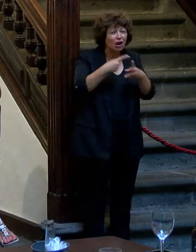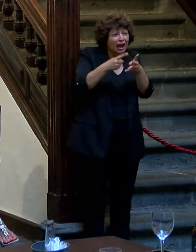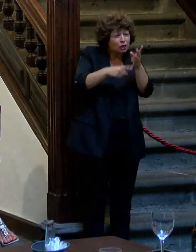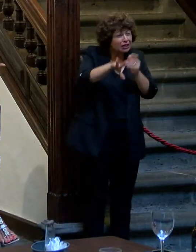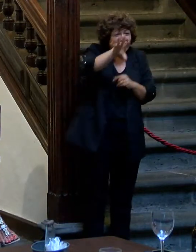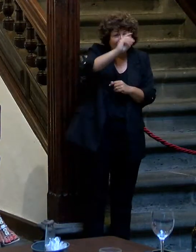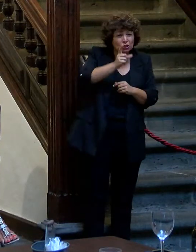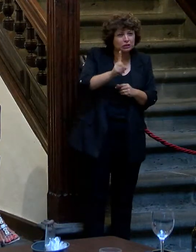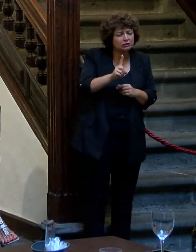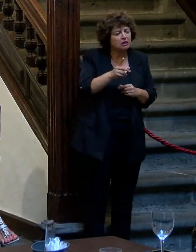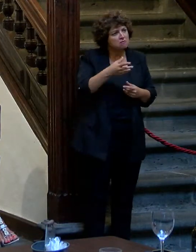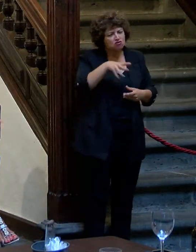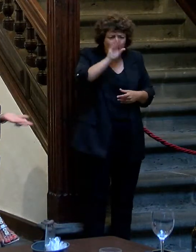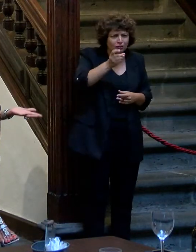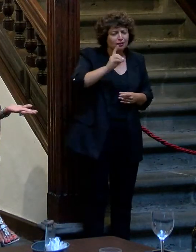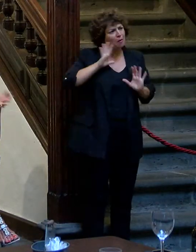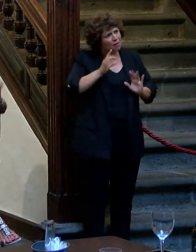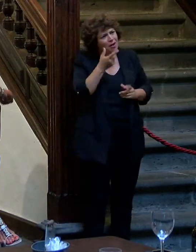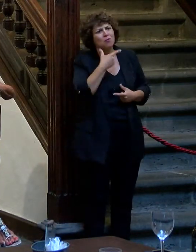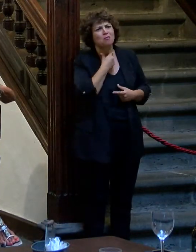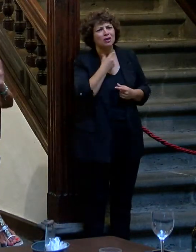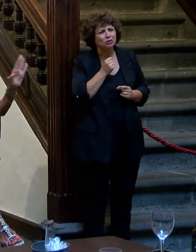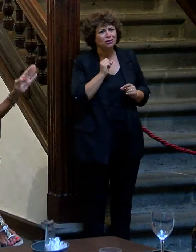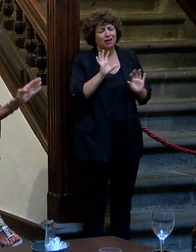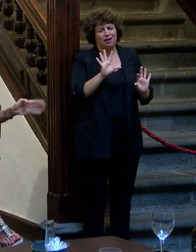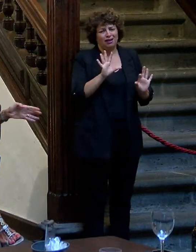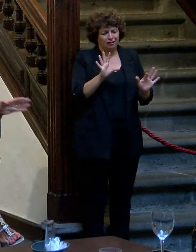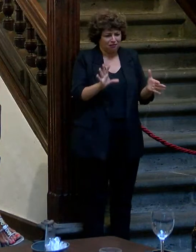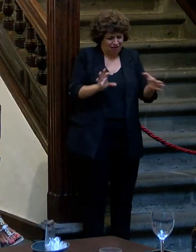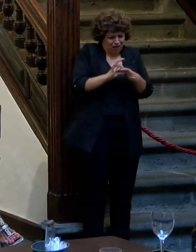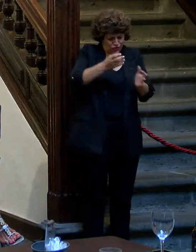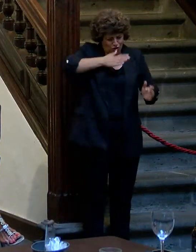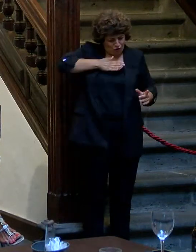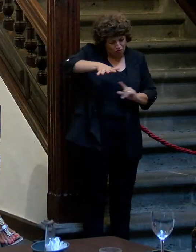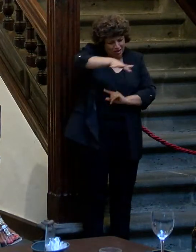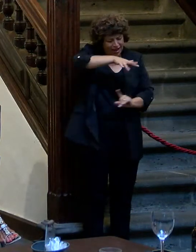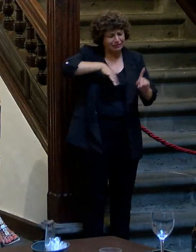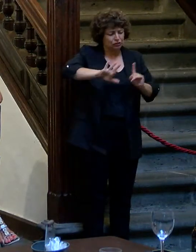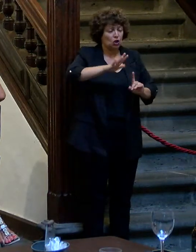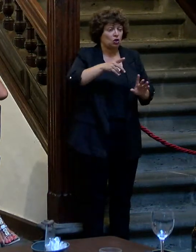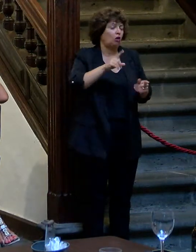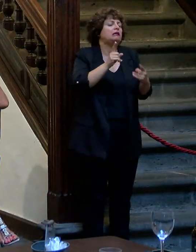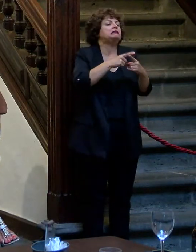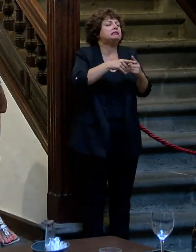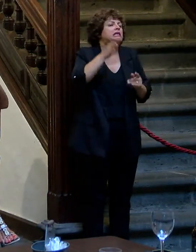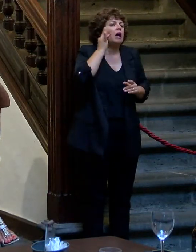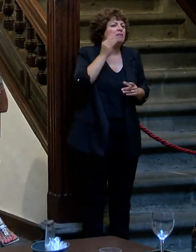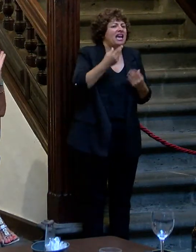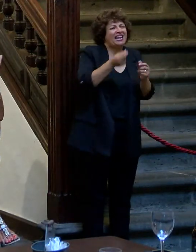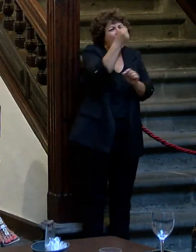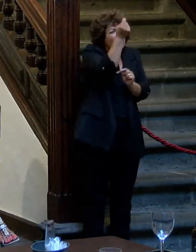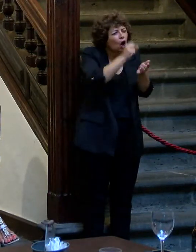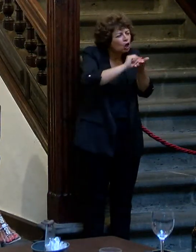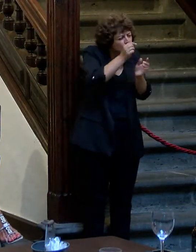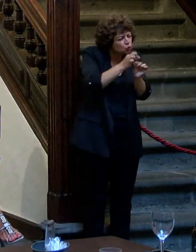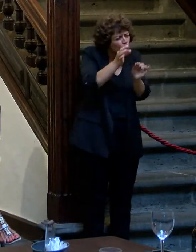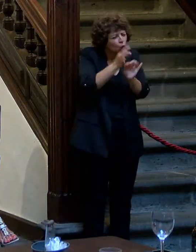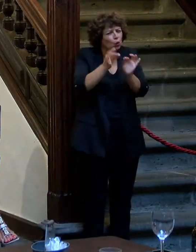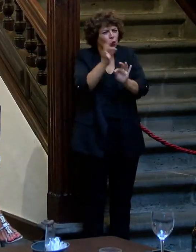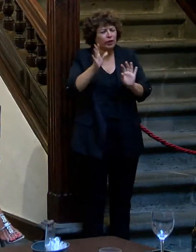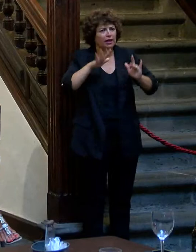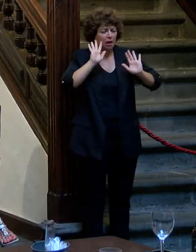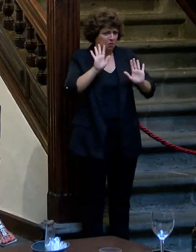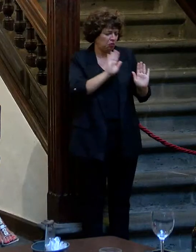no lo entendía, pero me gustaba y es claro, no tenía nada que ver con mi entorno, quitando que mi tía era modista, pero no tenía nada que ver con Pucci ni nada que se le pareciera.